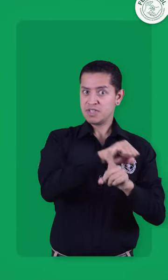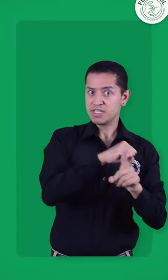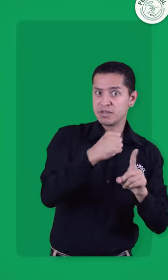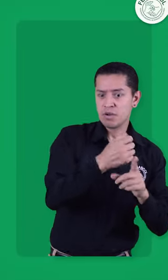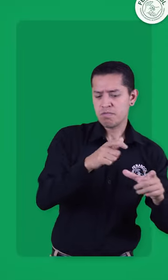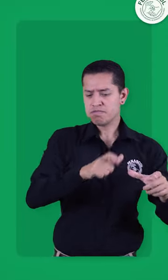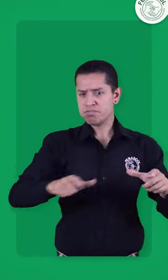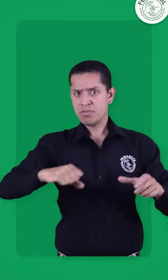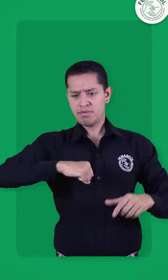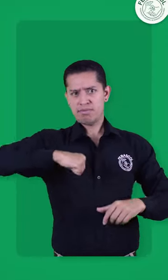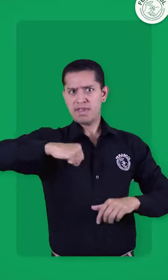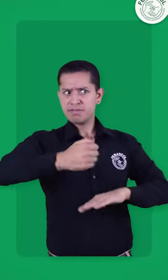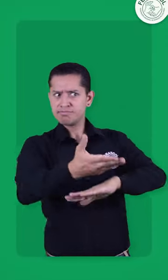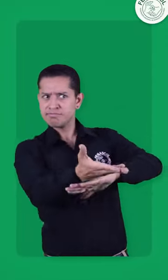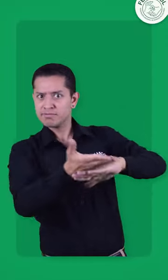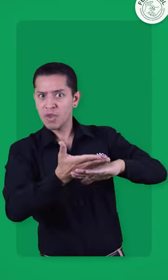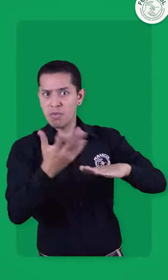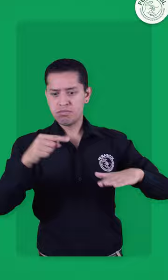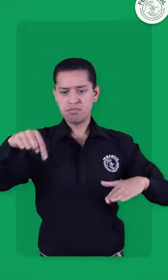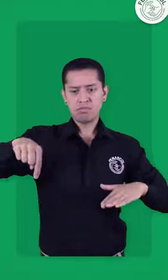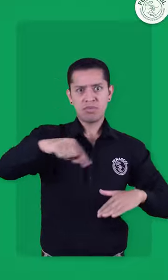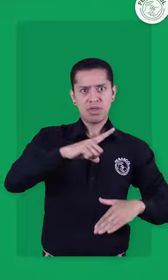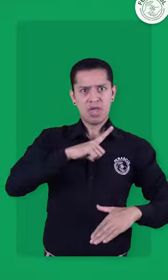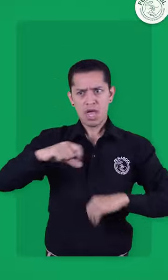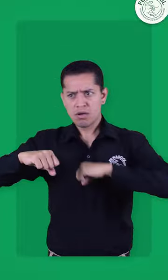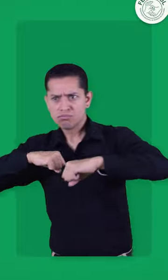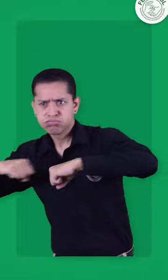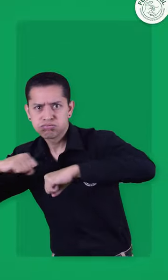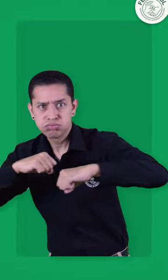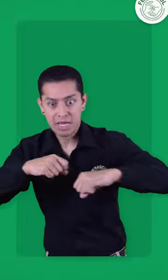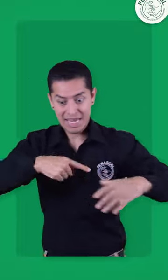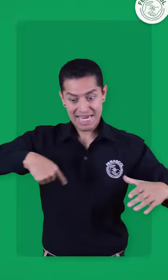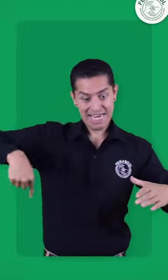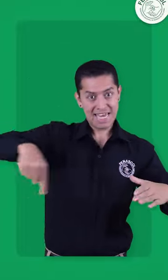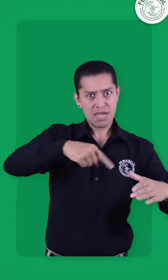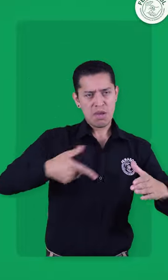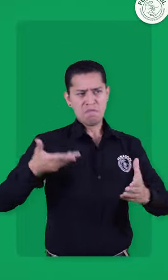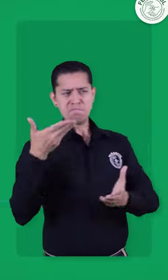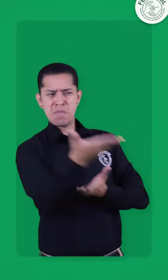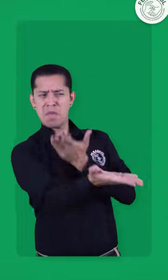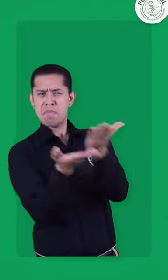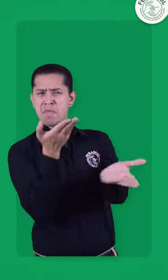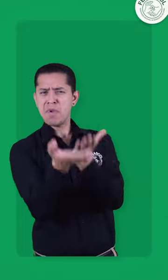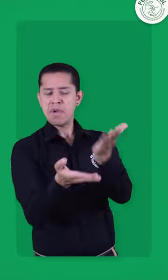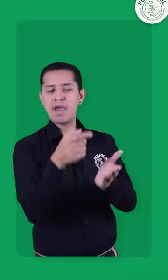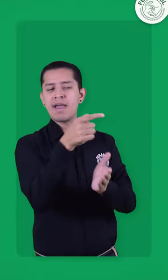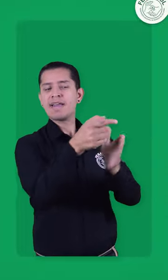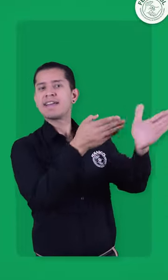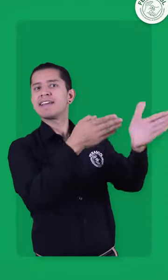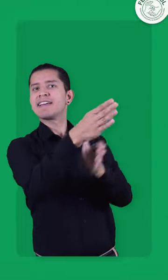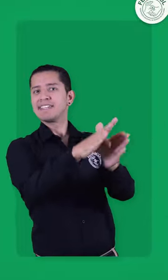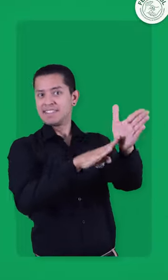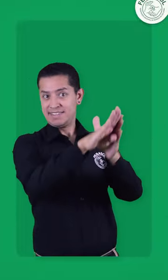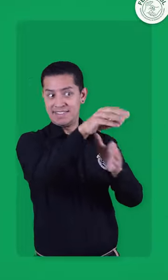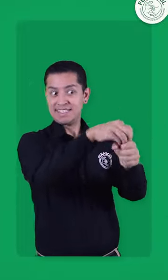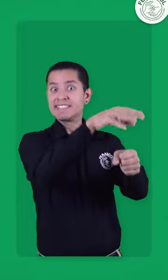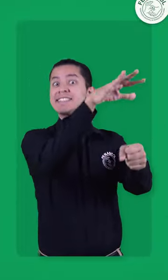cabo la presentación de propuestas que consideran deben estar incluidas en el Plan de Desarrollo del Distrito.